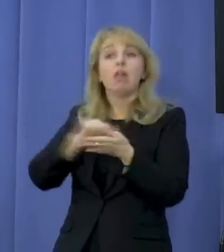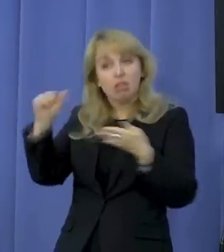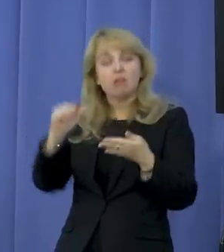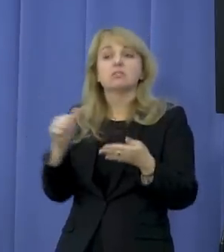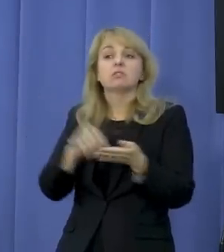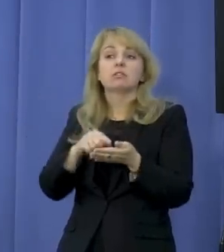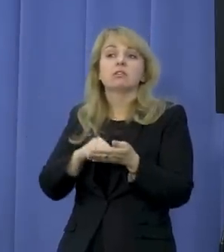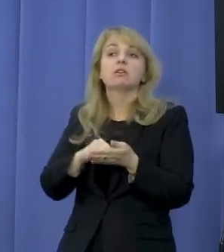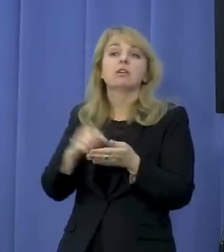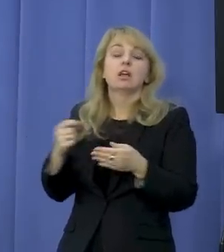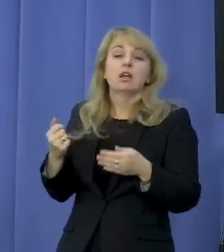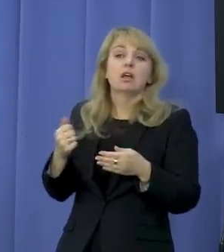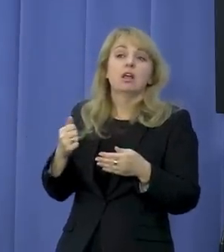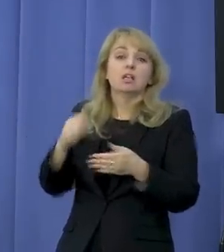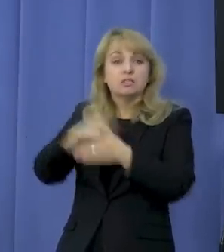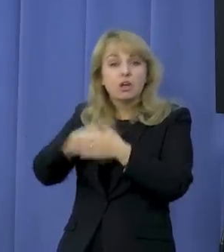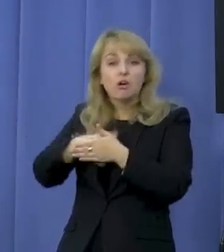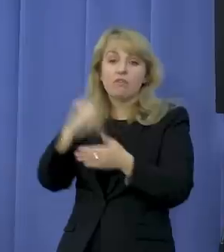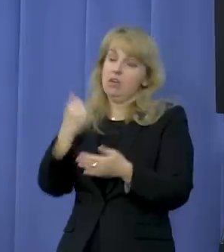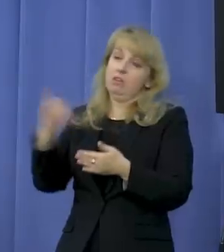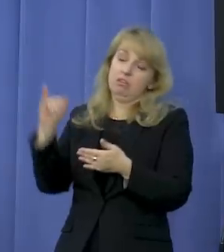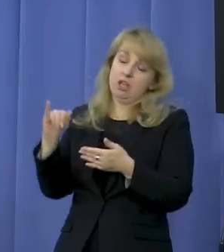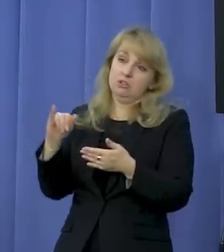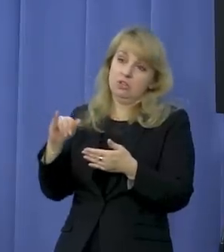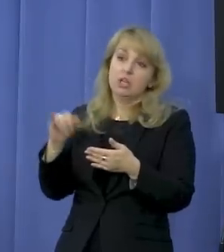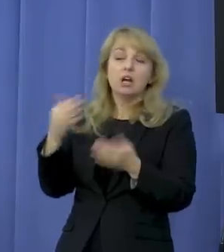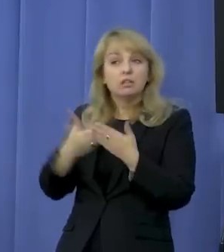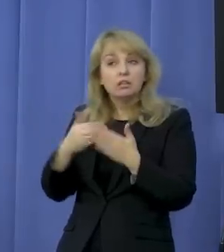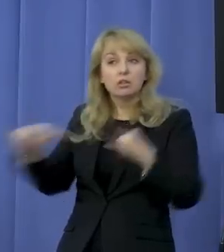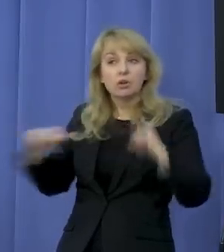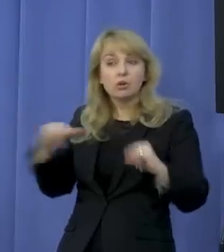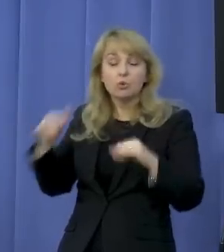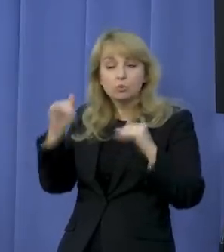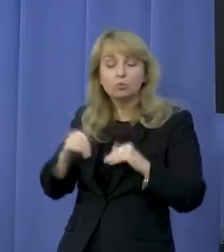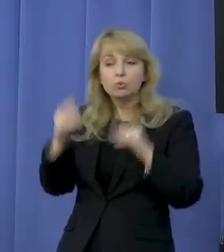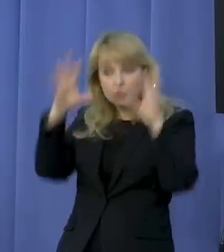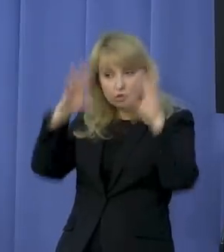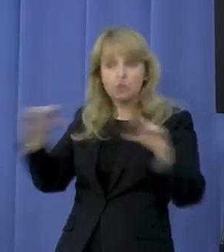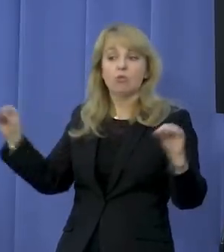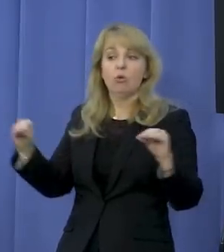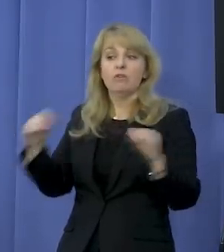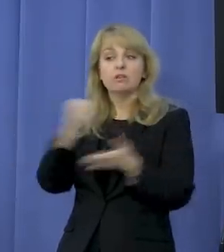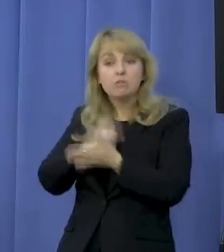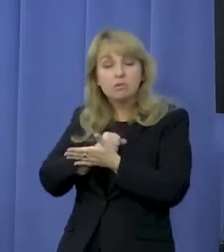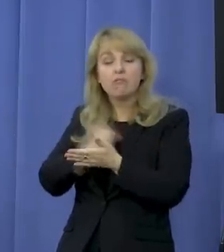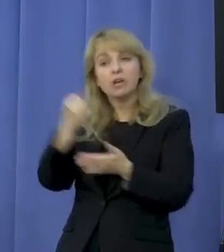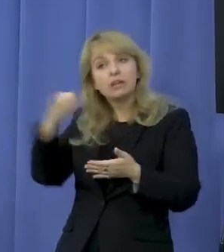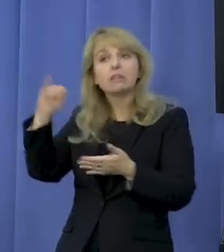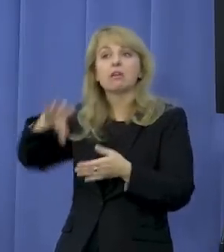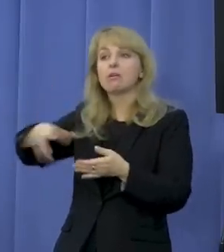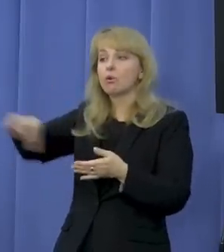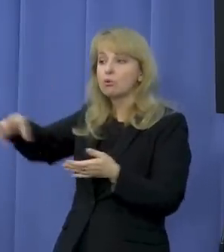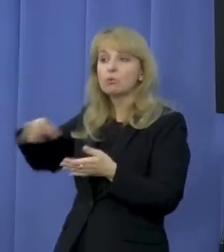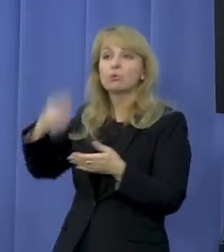władze zmuszone do poszanowania praw wielu innych grup